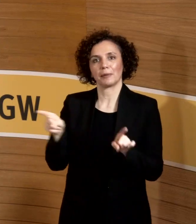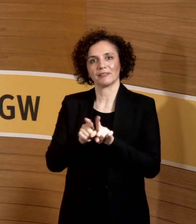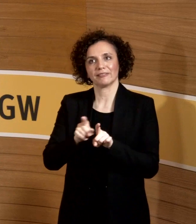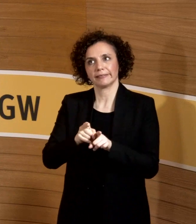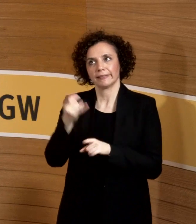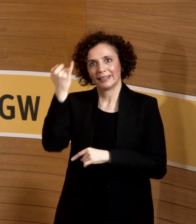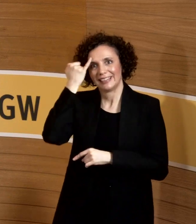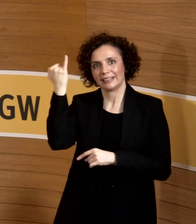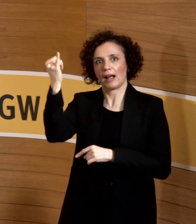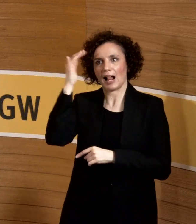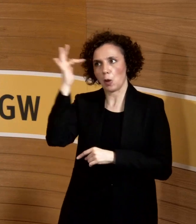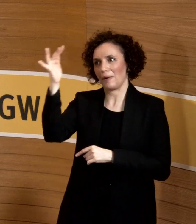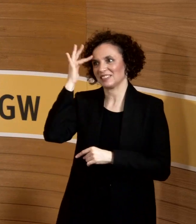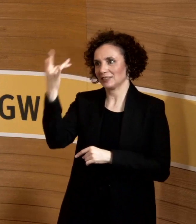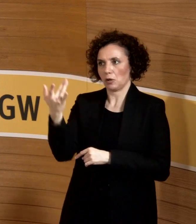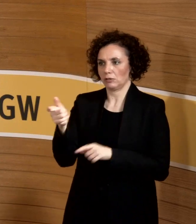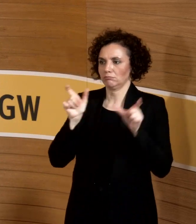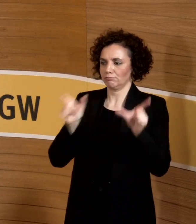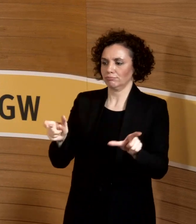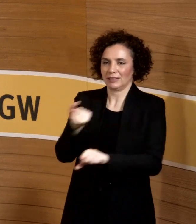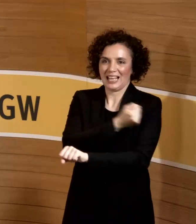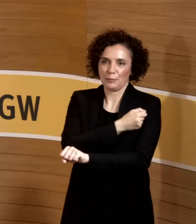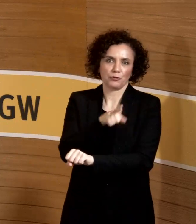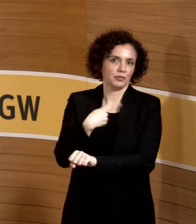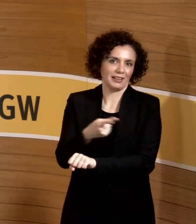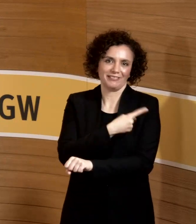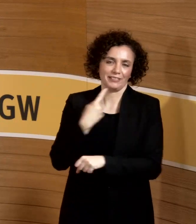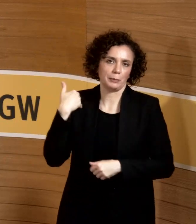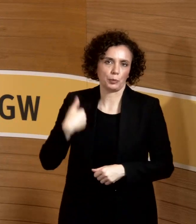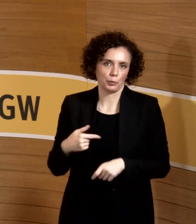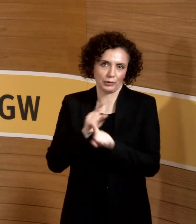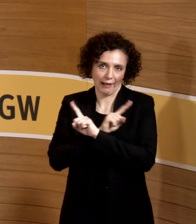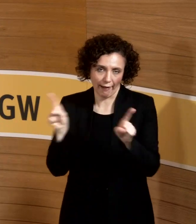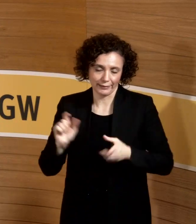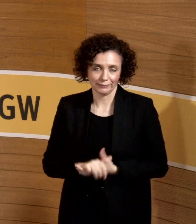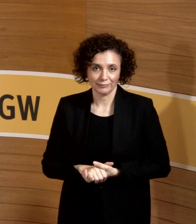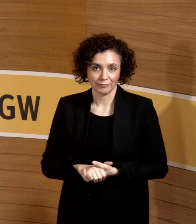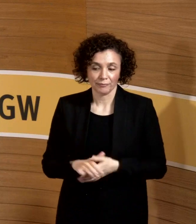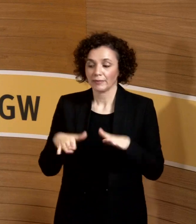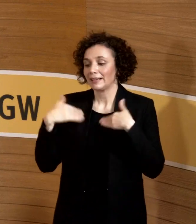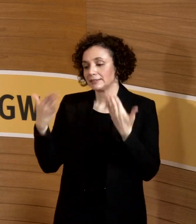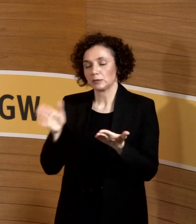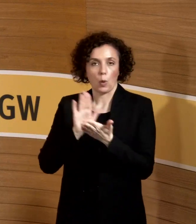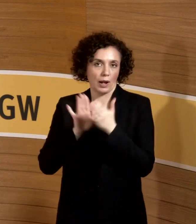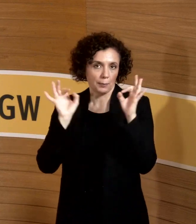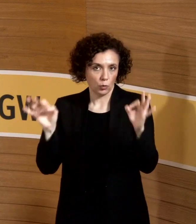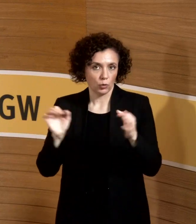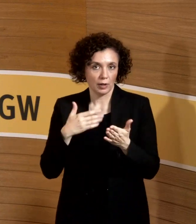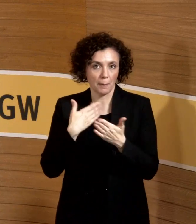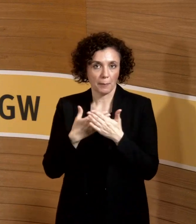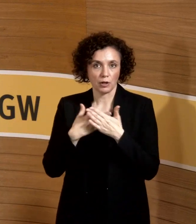will, da bemühen wir uns dann weniger. Aber das funktioniert ganz gut für Leute, die